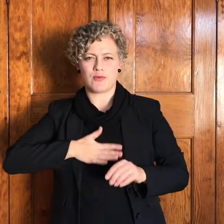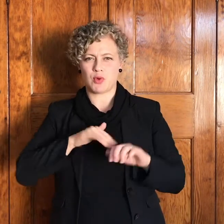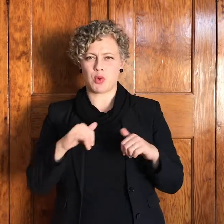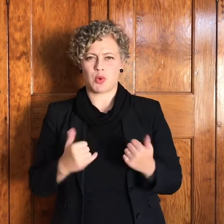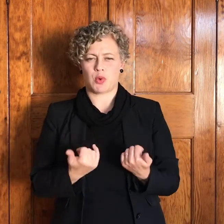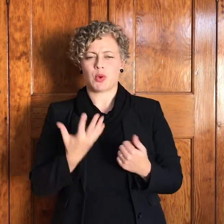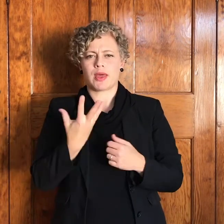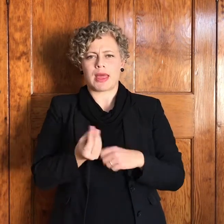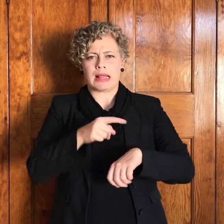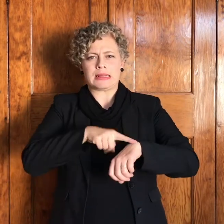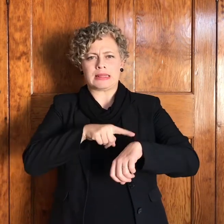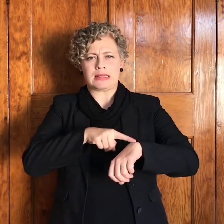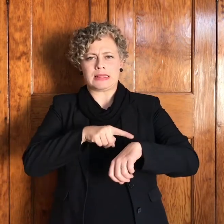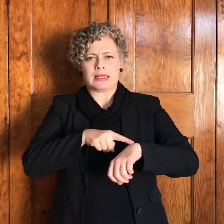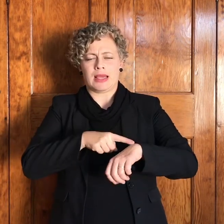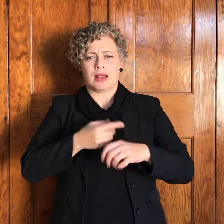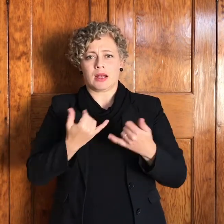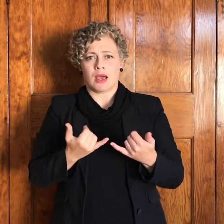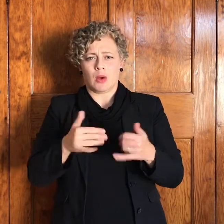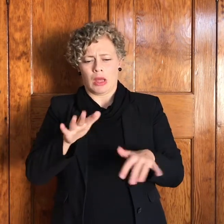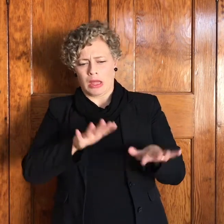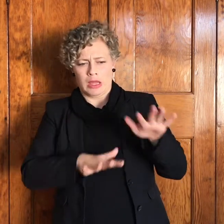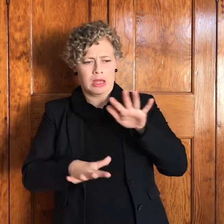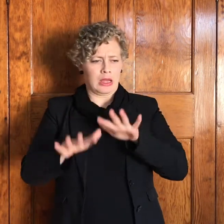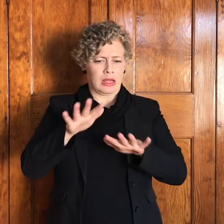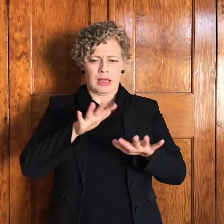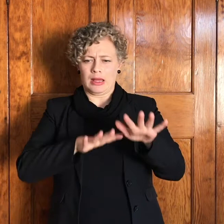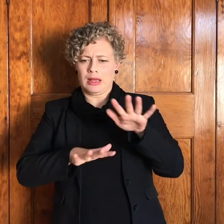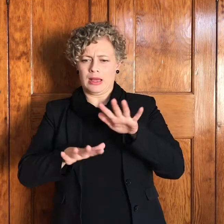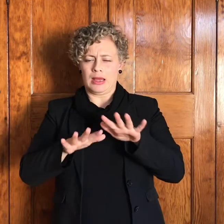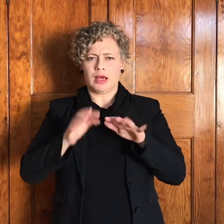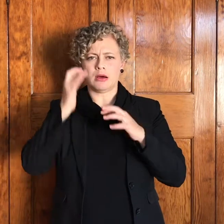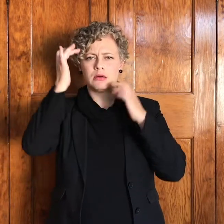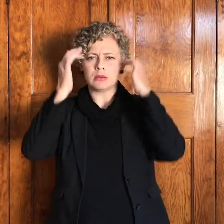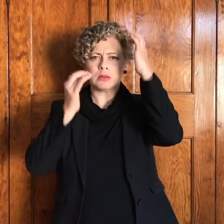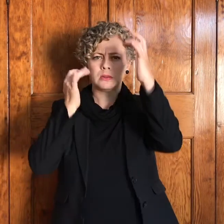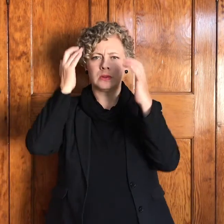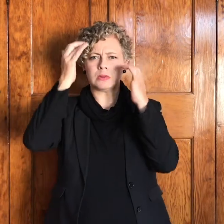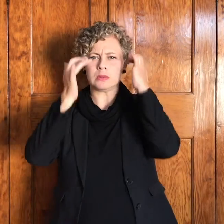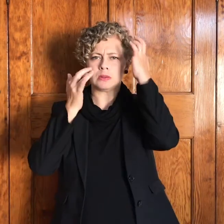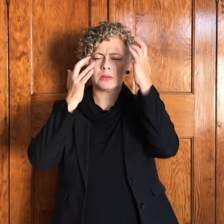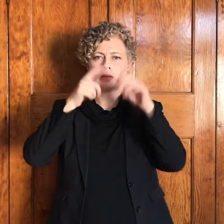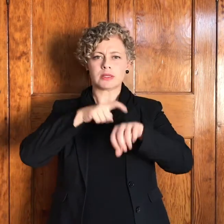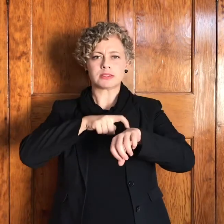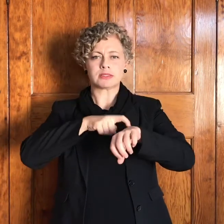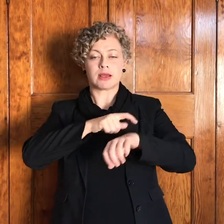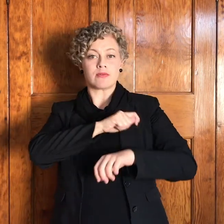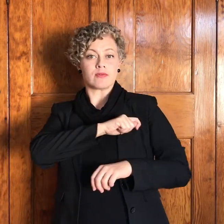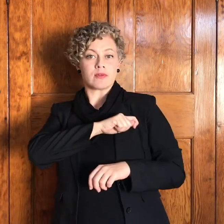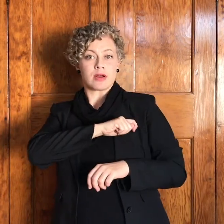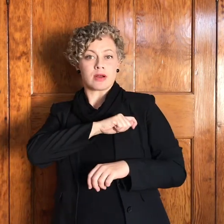by die oorgangsoomblikke oomblikke van waarheid waar jy aan die ene kant ervaar ek is